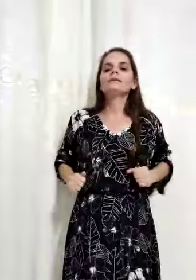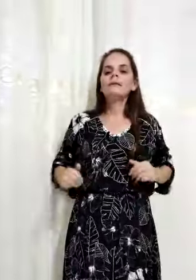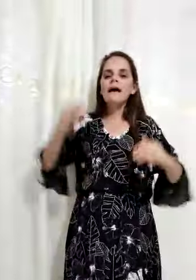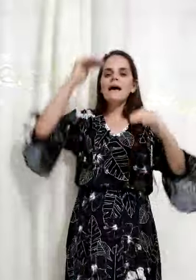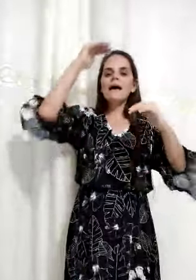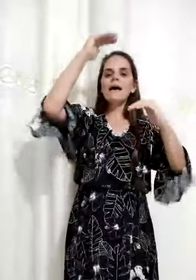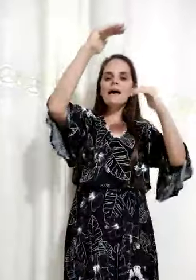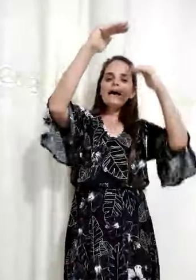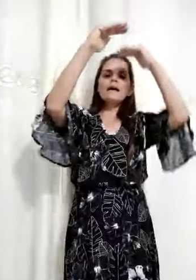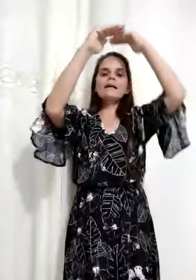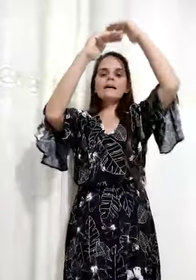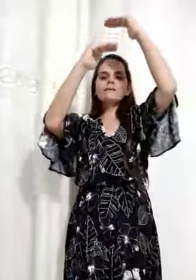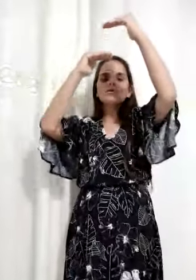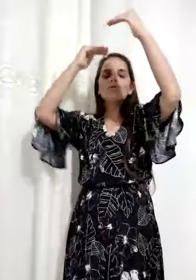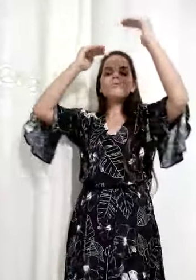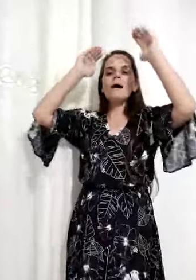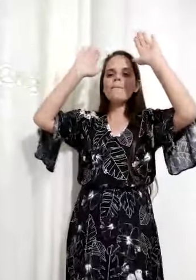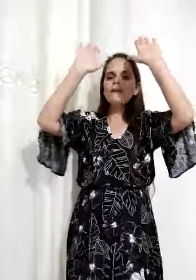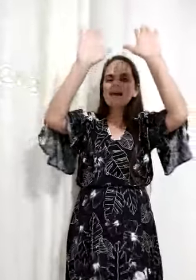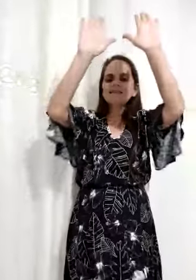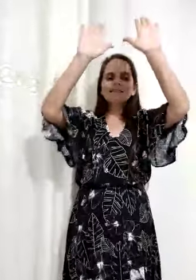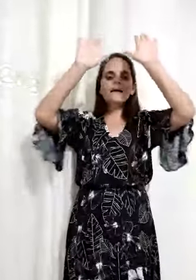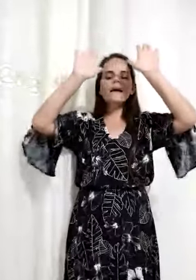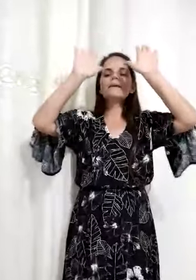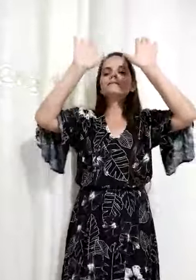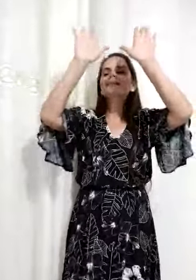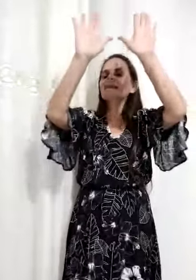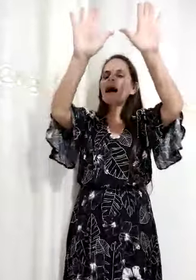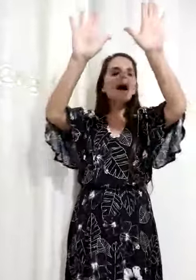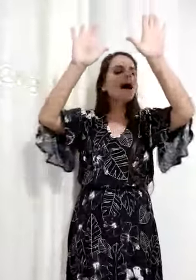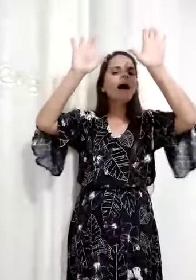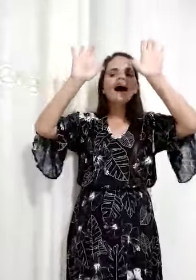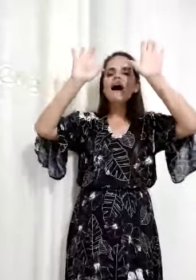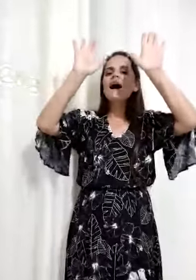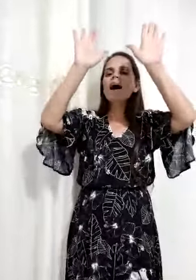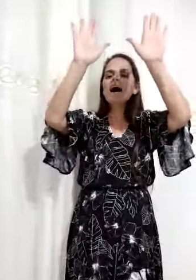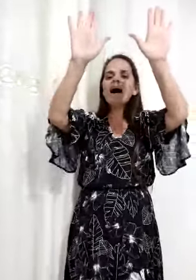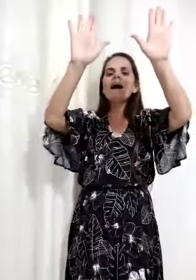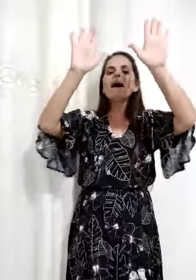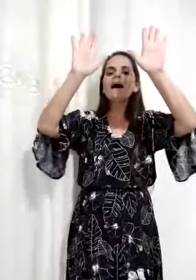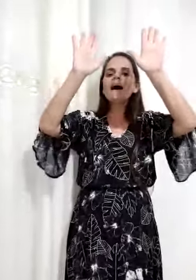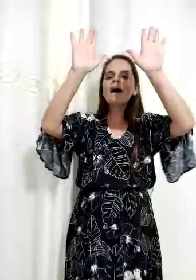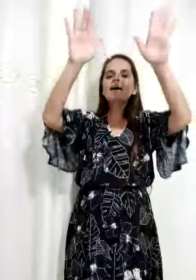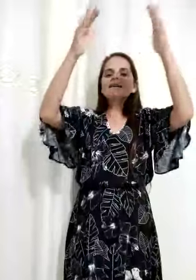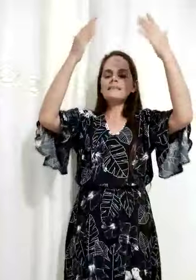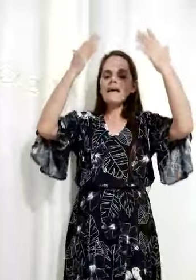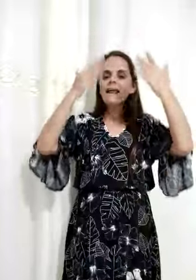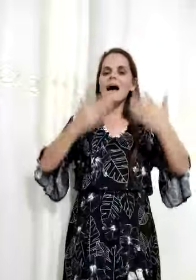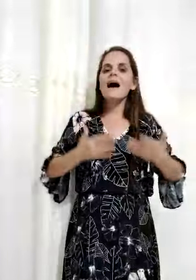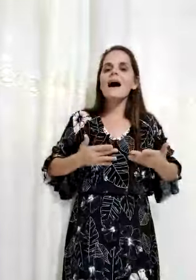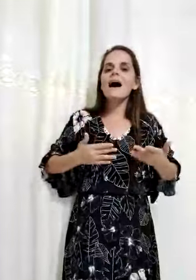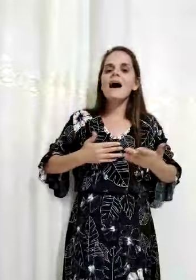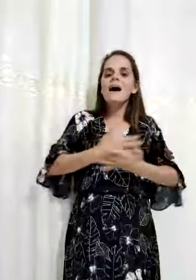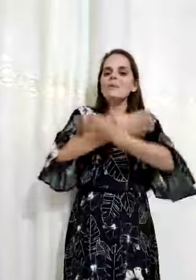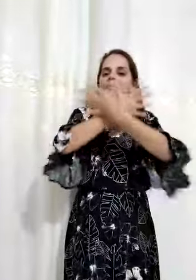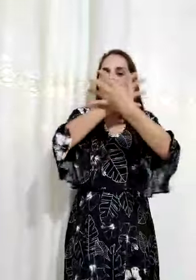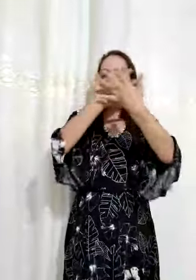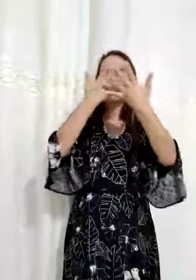Crescer em Tua presença Será